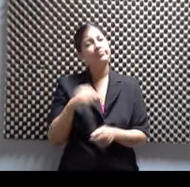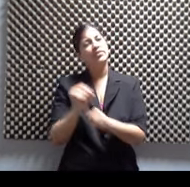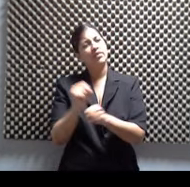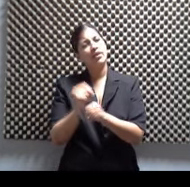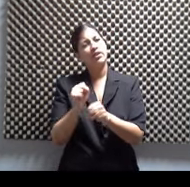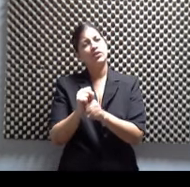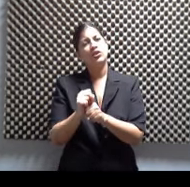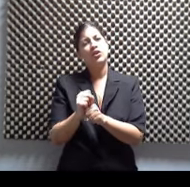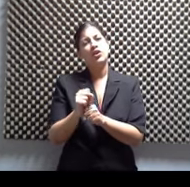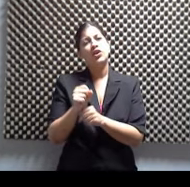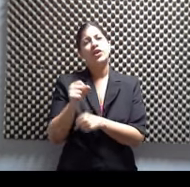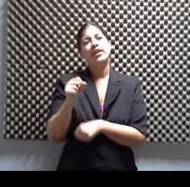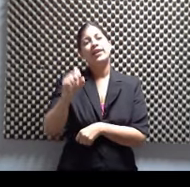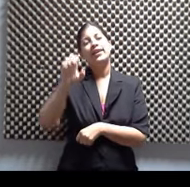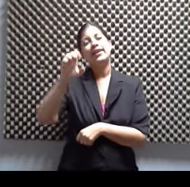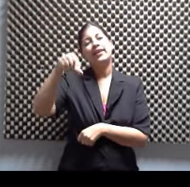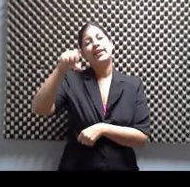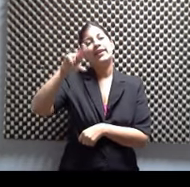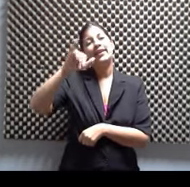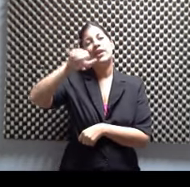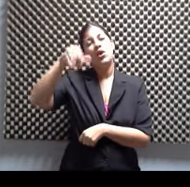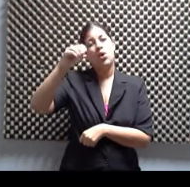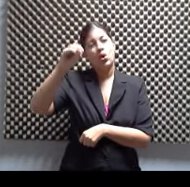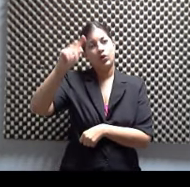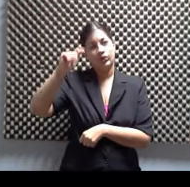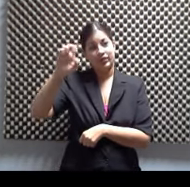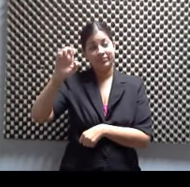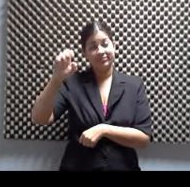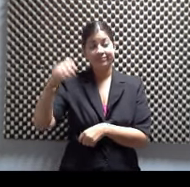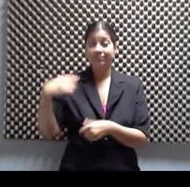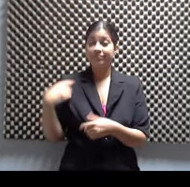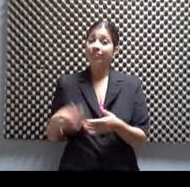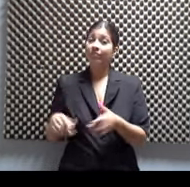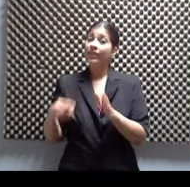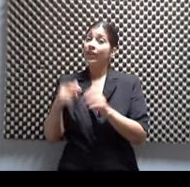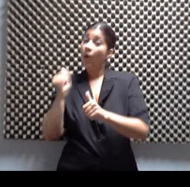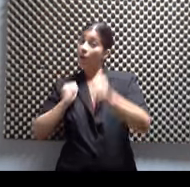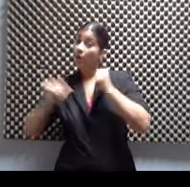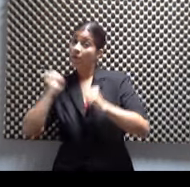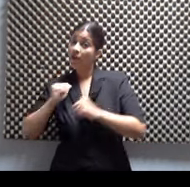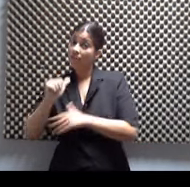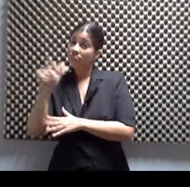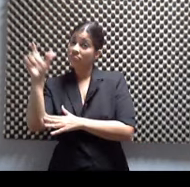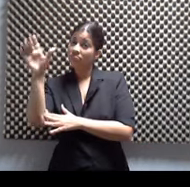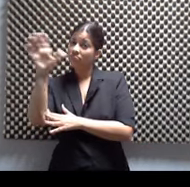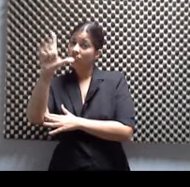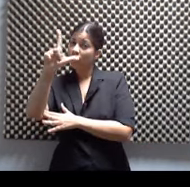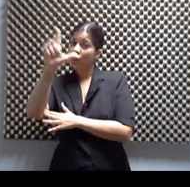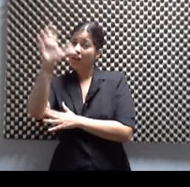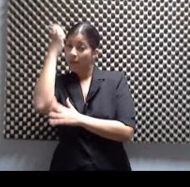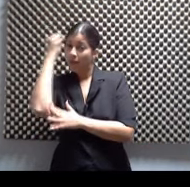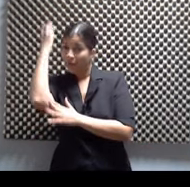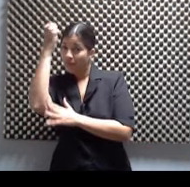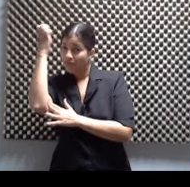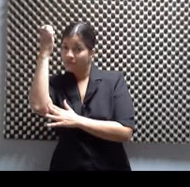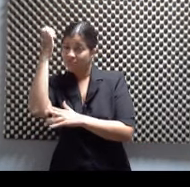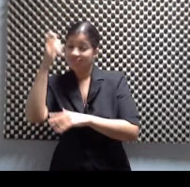una, una propuesta diferente a la de Londres, diferente a la de todos los países porque Puerto Rico lo hace mejor.